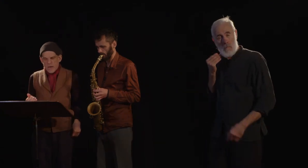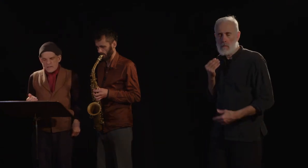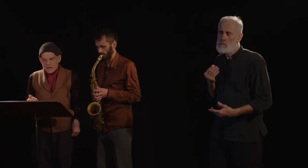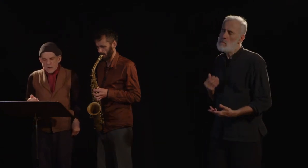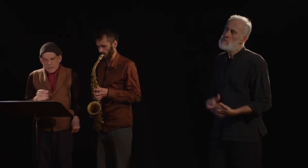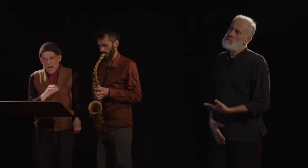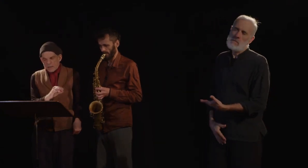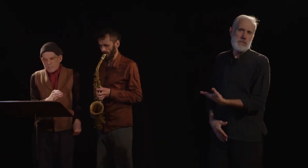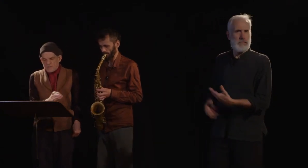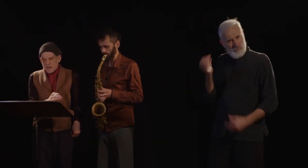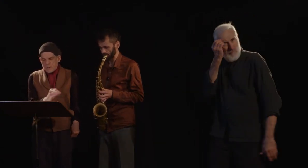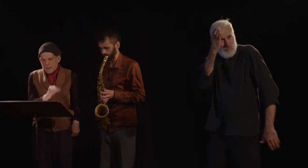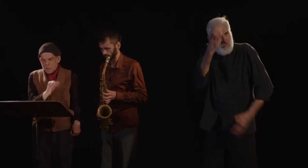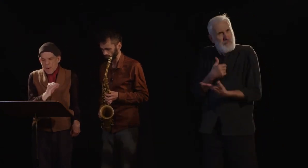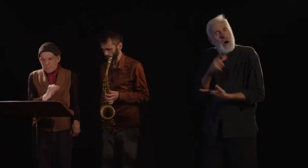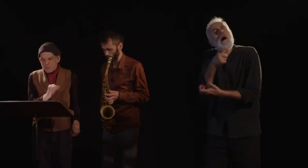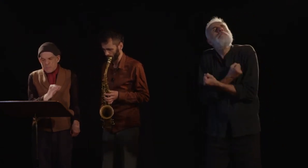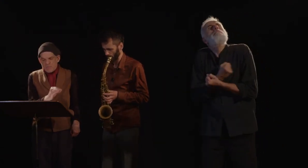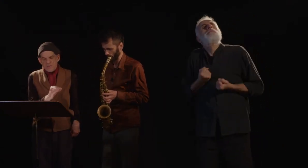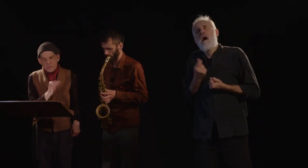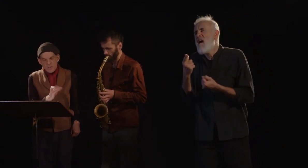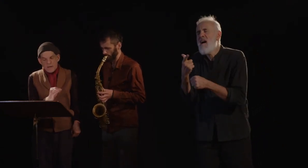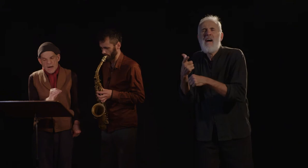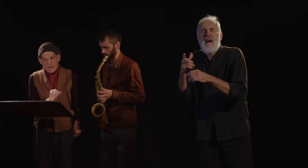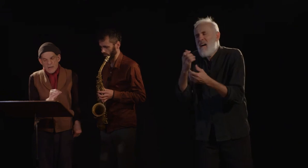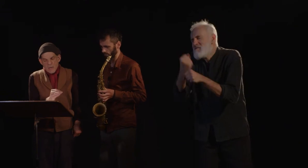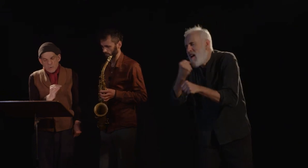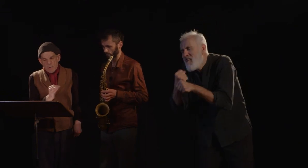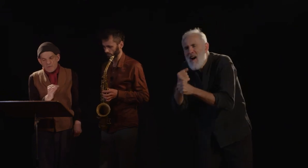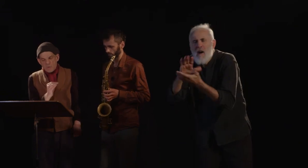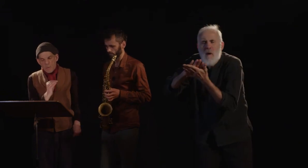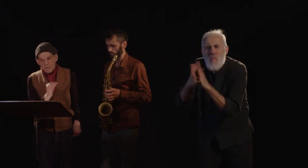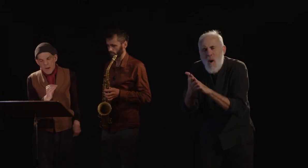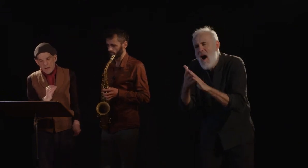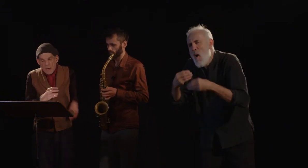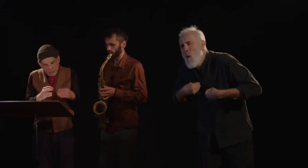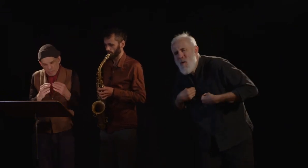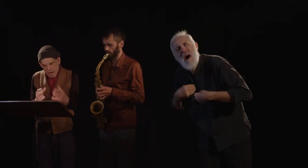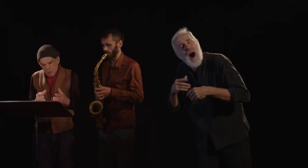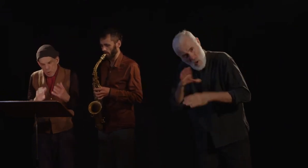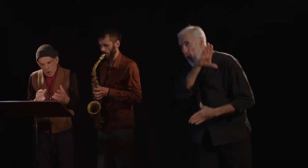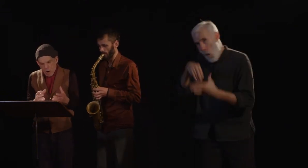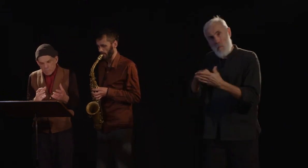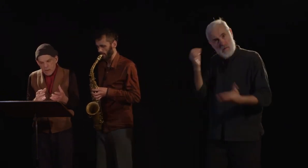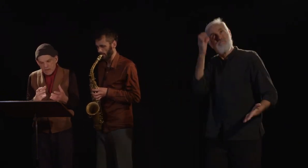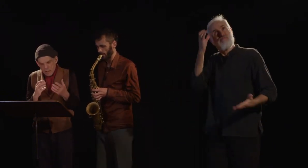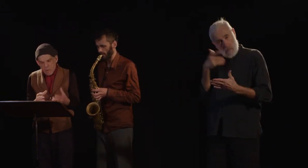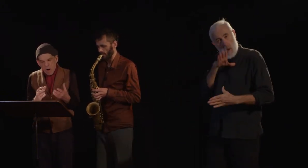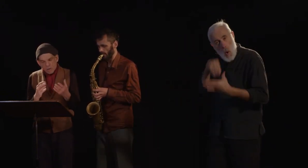lettre, car la misère n'épargne pas plus les professions libérales que les professions manuelles. Un malheureux homme est mort